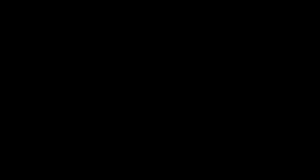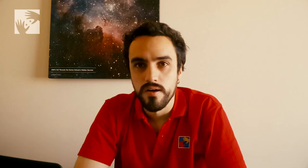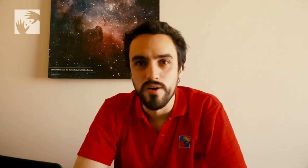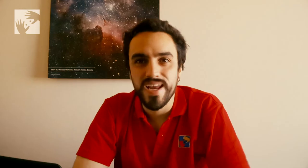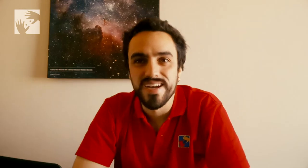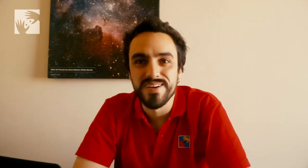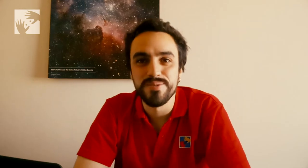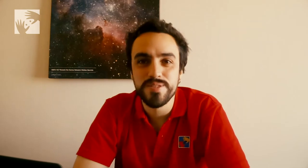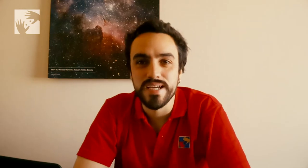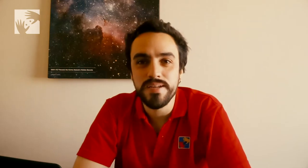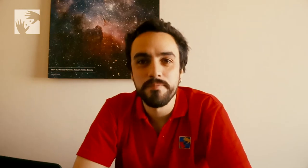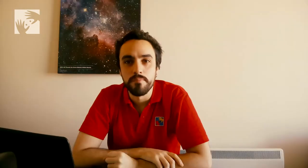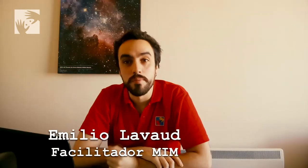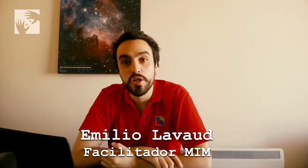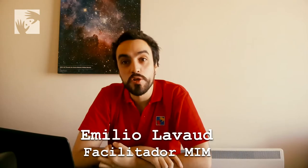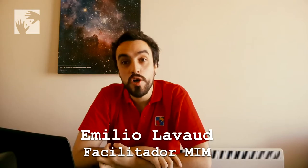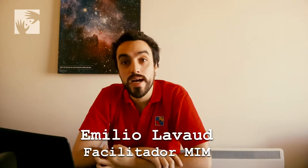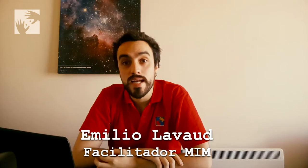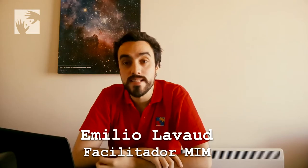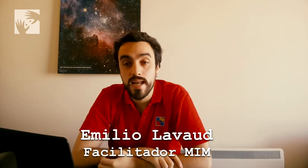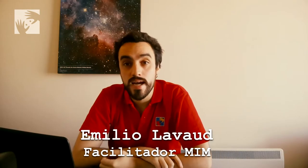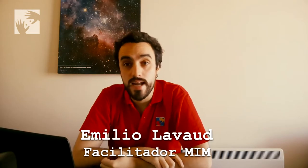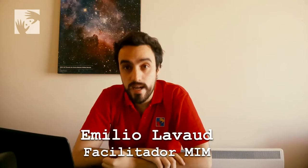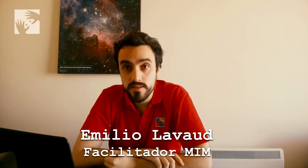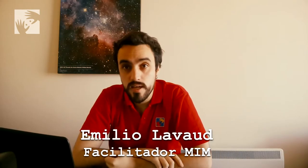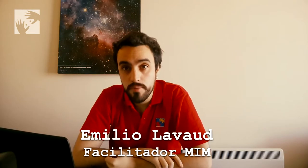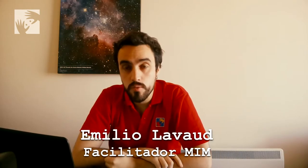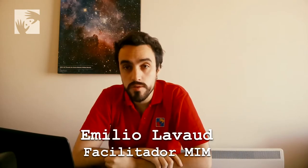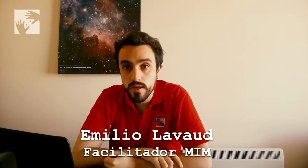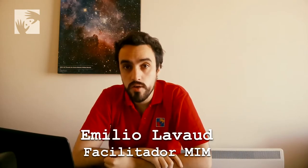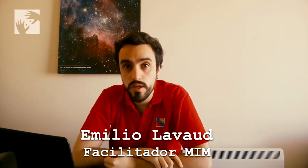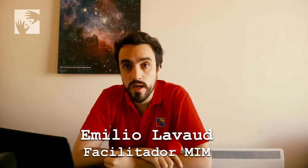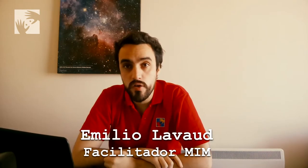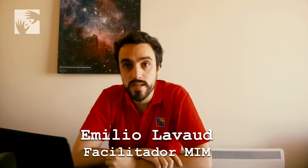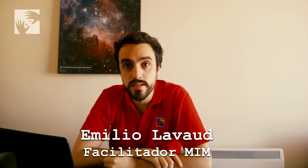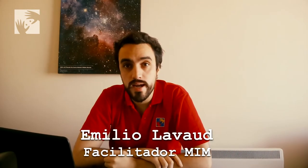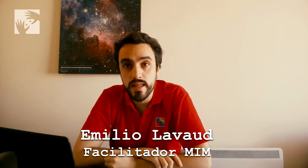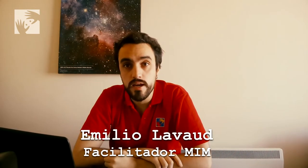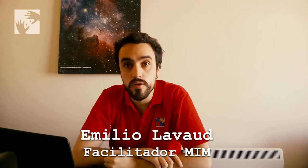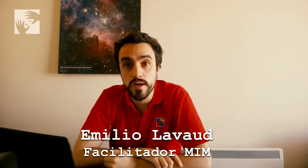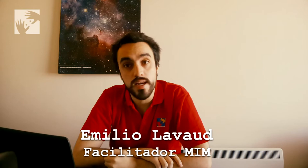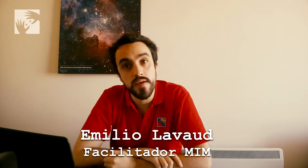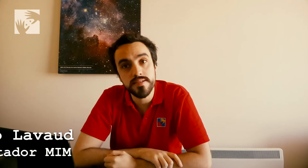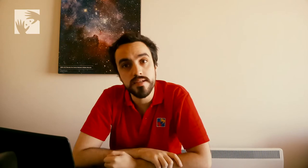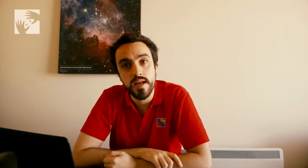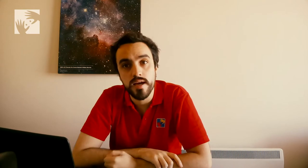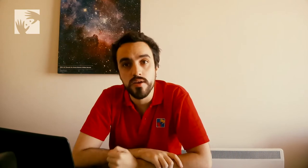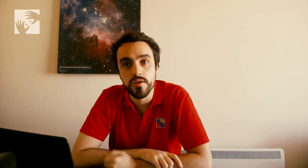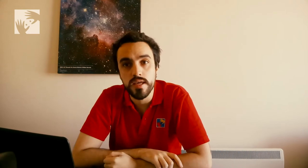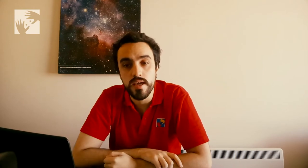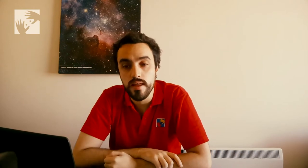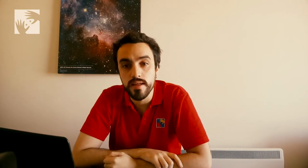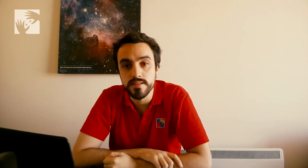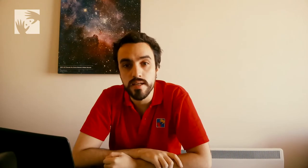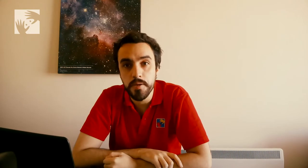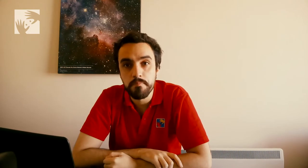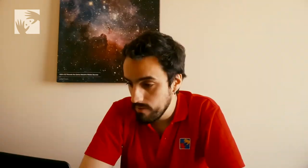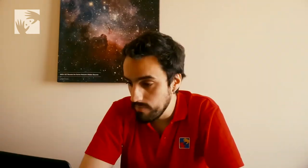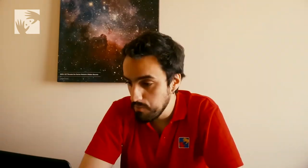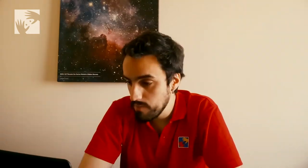Hola, ¿cómo están? Primero que todo, agradecer la gran cantidad de preguntas que nos llegaron acerca de los relieves y la geología de Chile. Vamos a